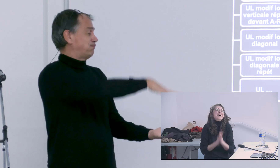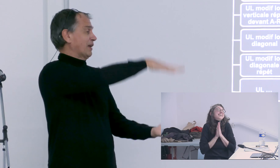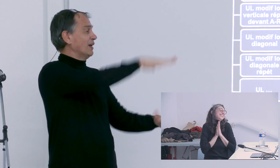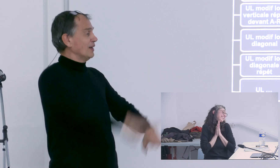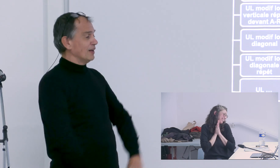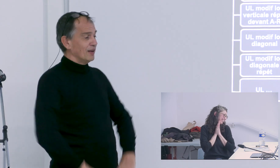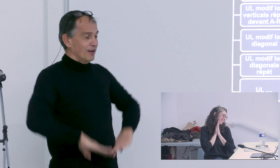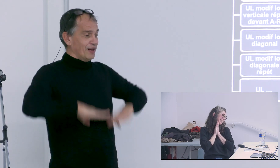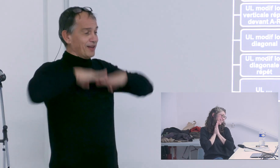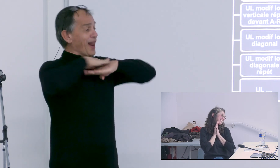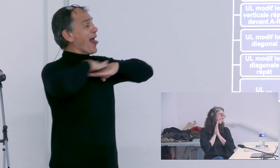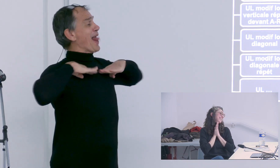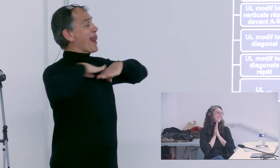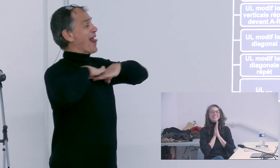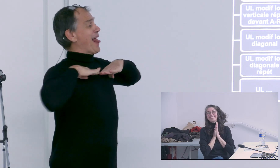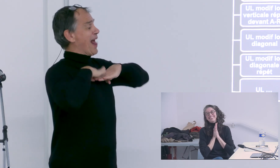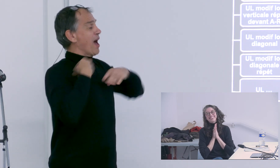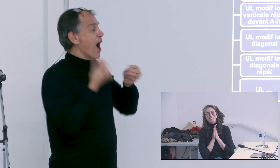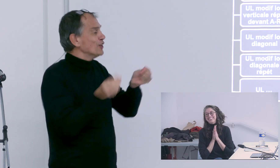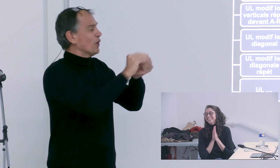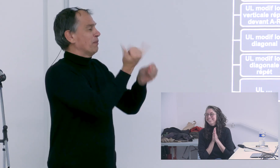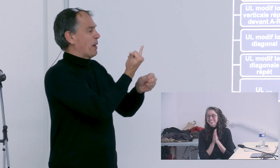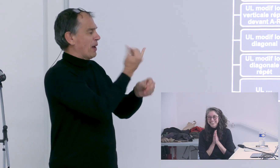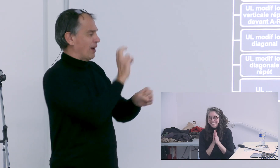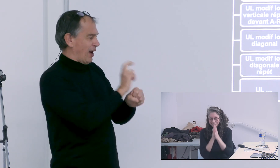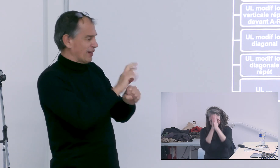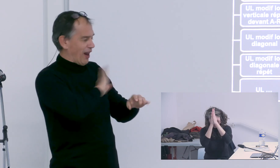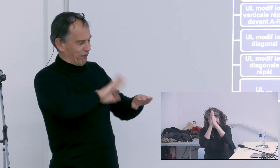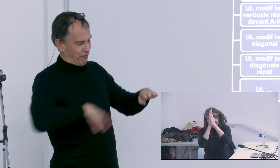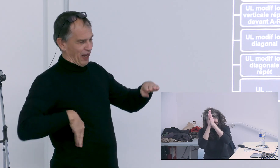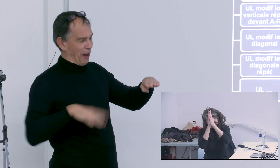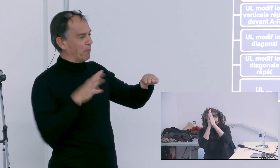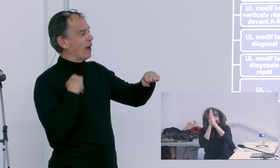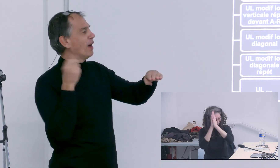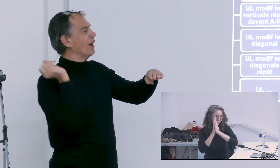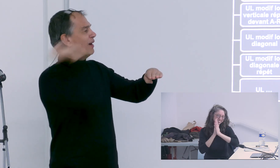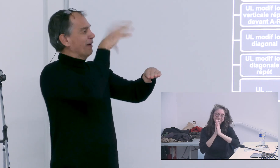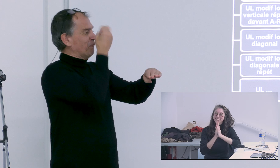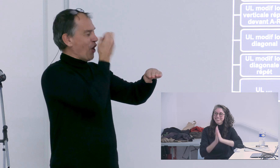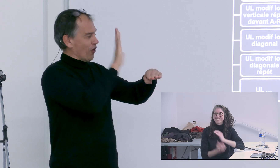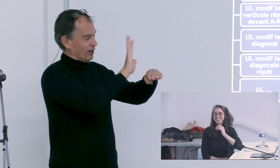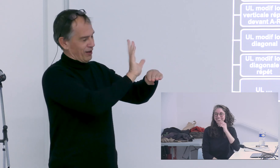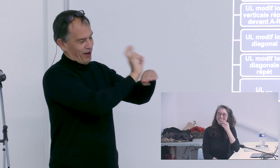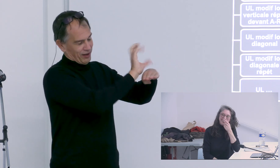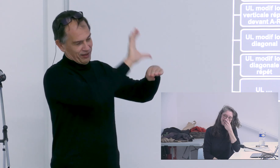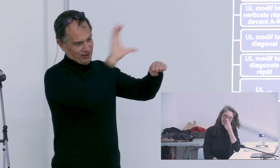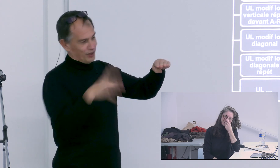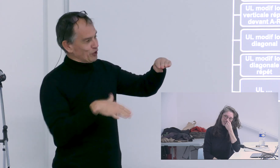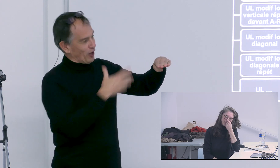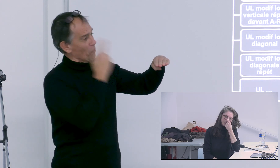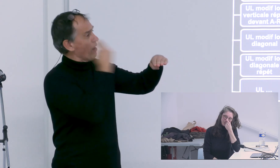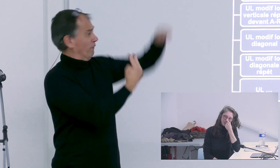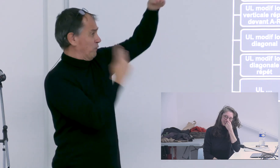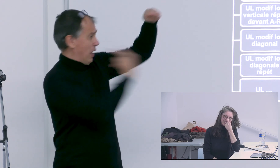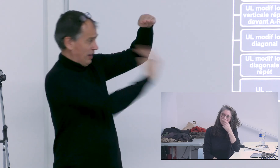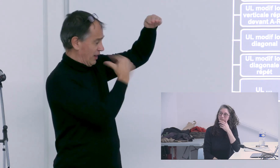je n'aurais que des fleurs à te jeter et tu noierais tu te noierais sous le flux de fleurs alors